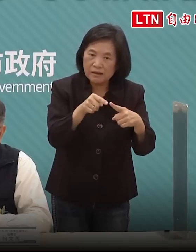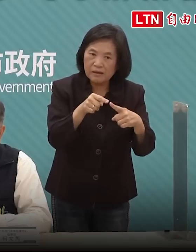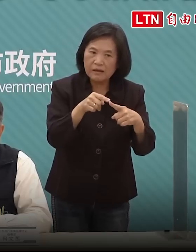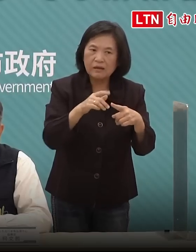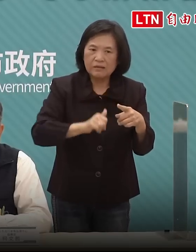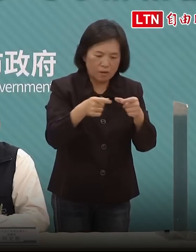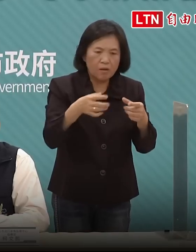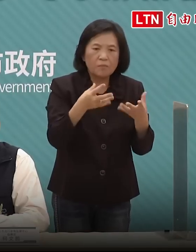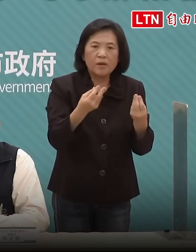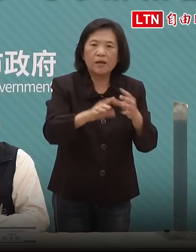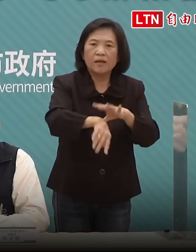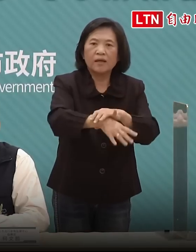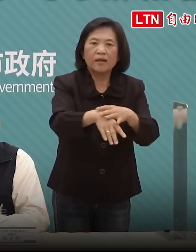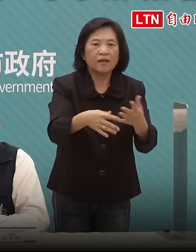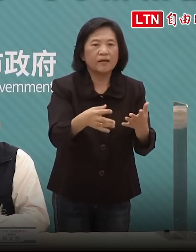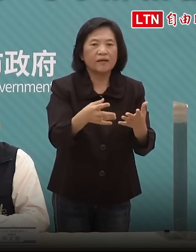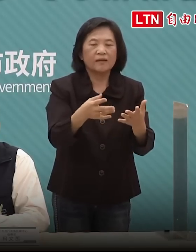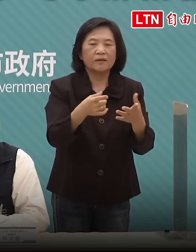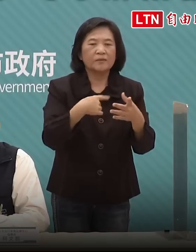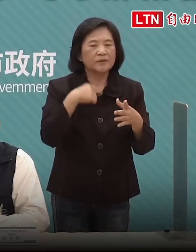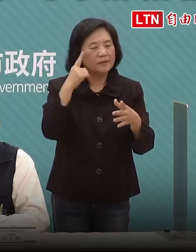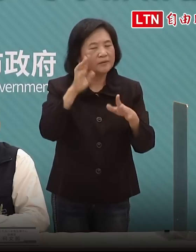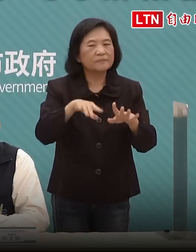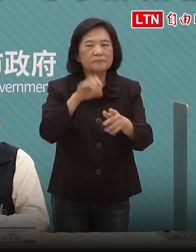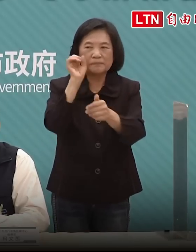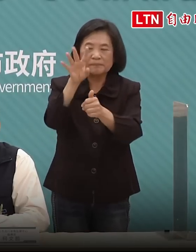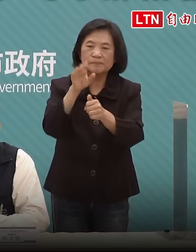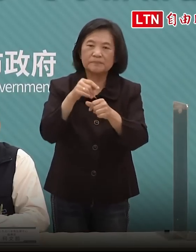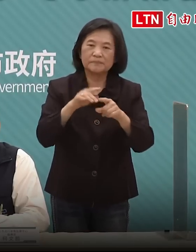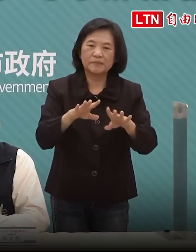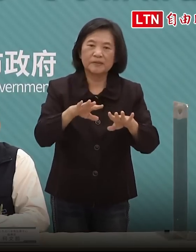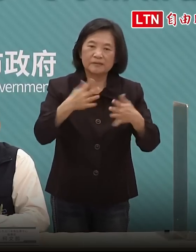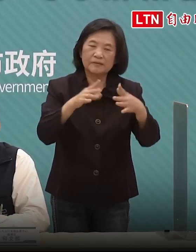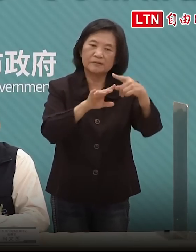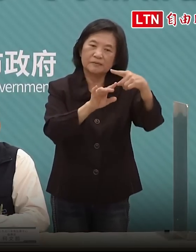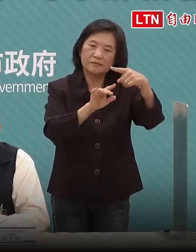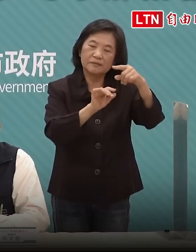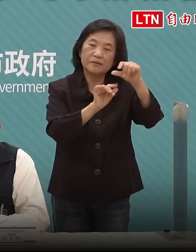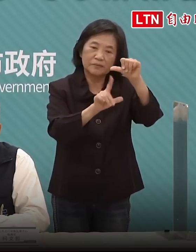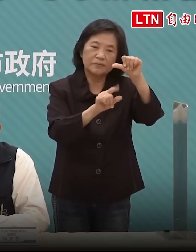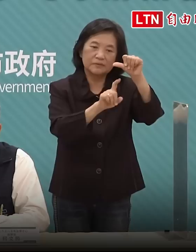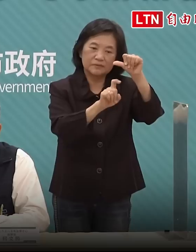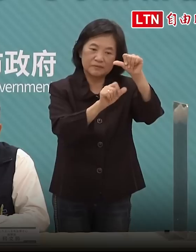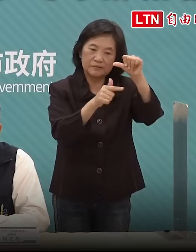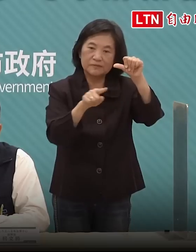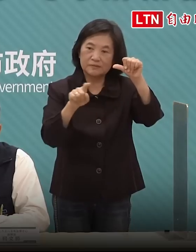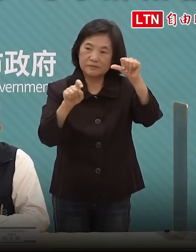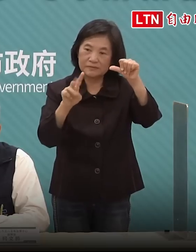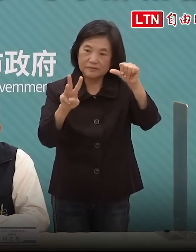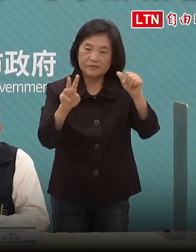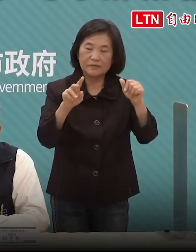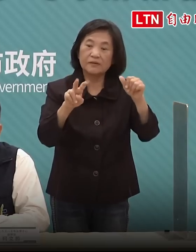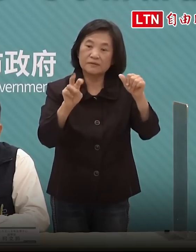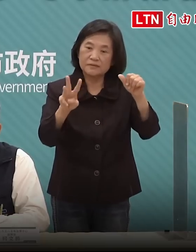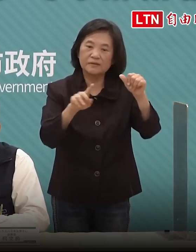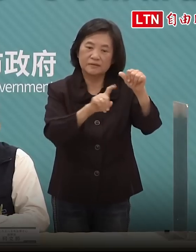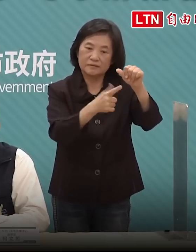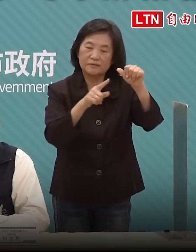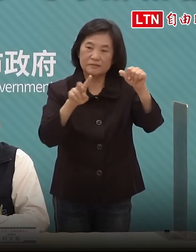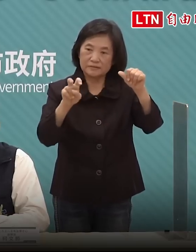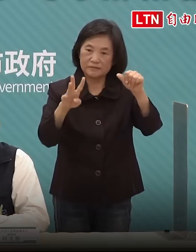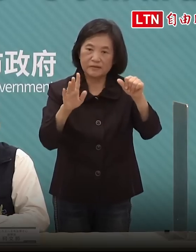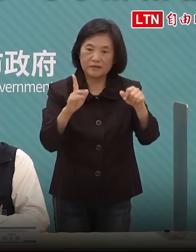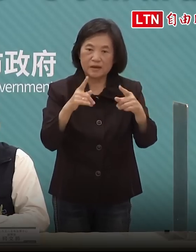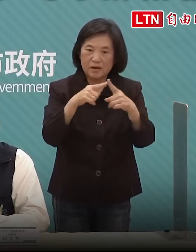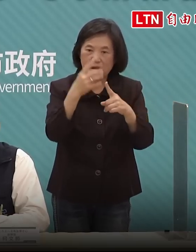量能怕會不準結論是這樣洪峰估計在5月16號到5月23號這一段時間會多高